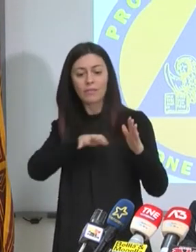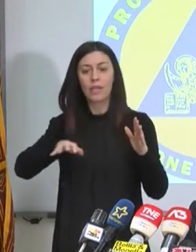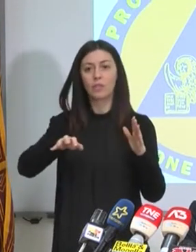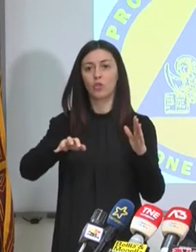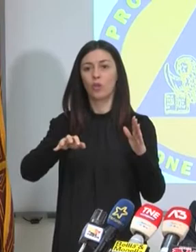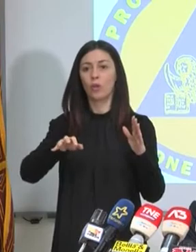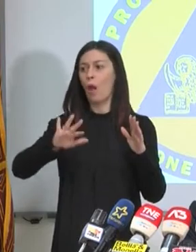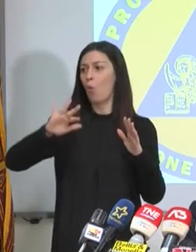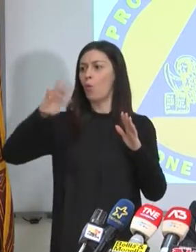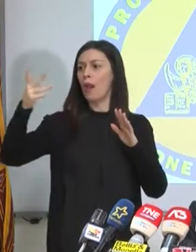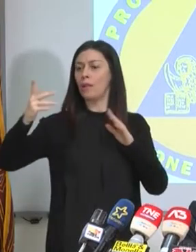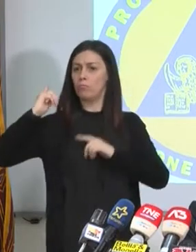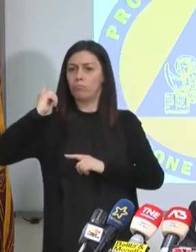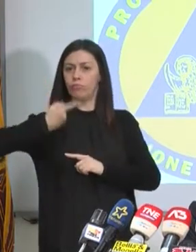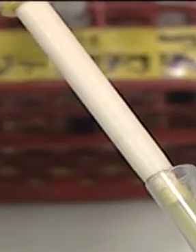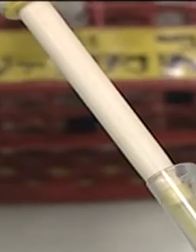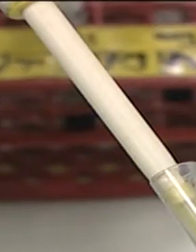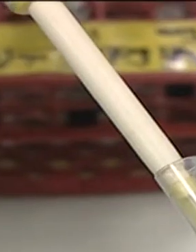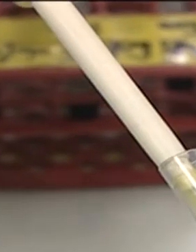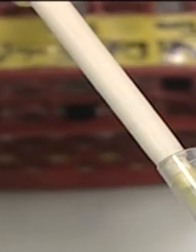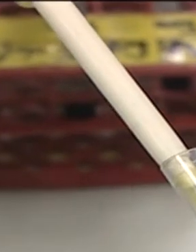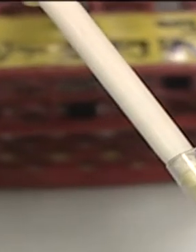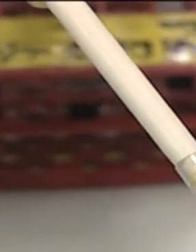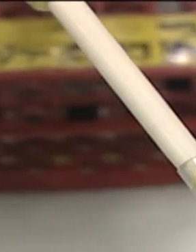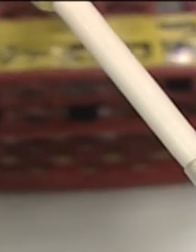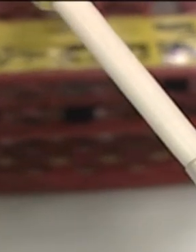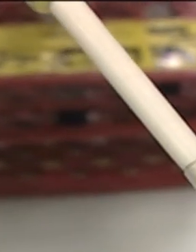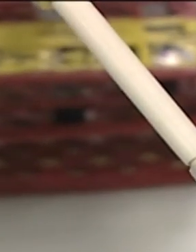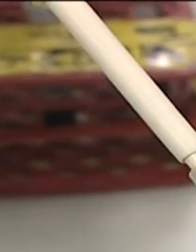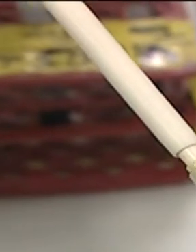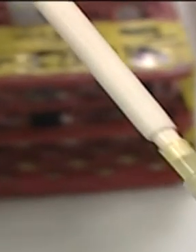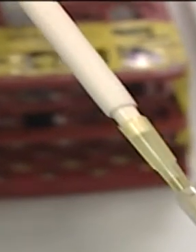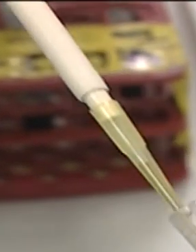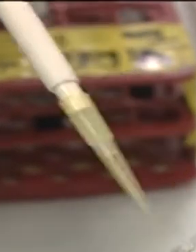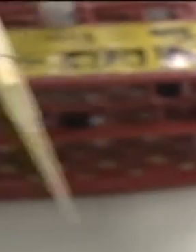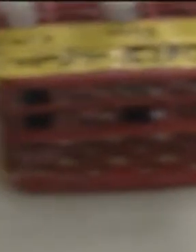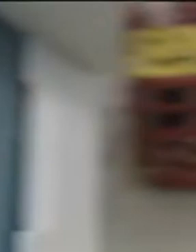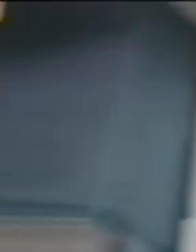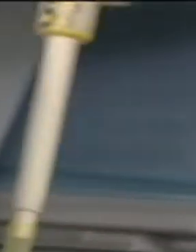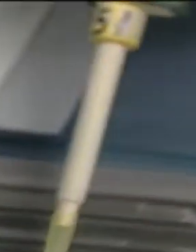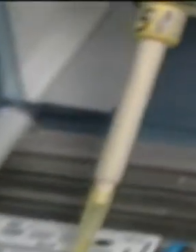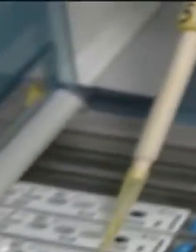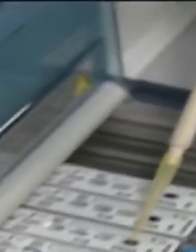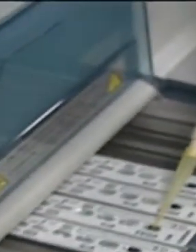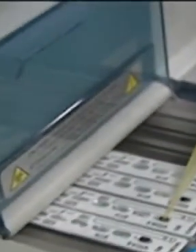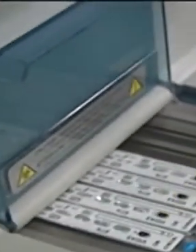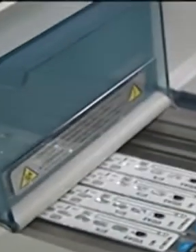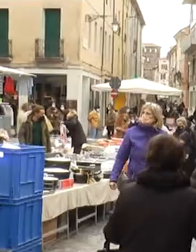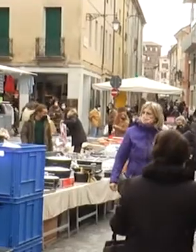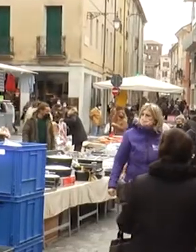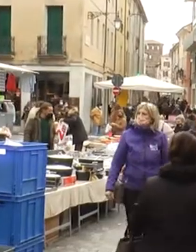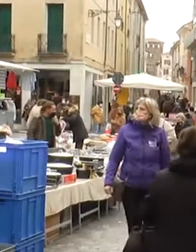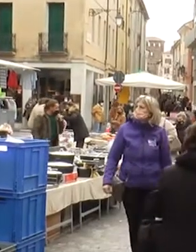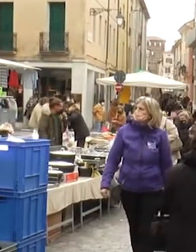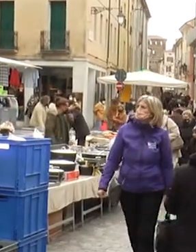terzo e quindi è tutto superiore alla sanità. C'è preoccupazione per le varianti che circolano in Italia alzando il livello dell'emergenza in alcune regioni